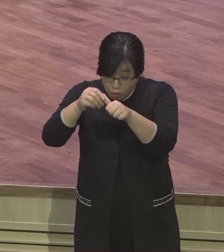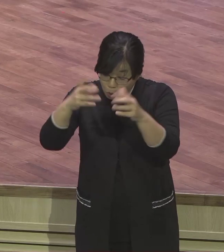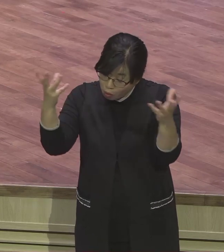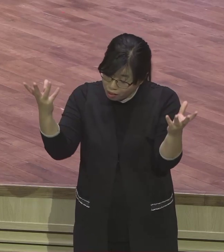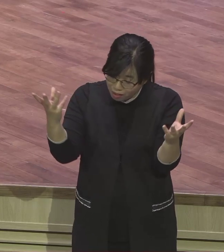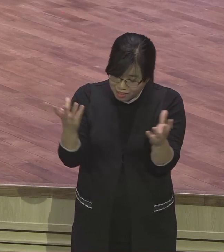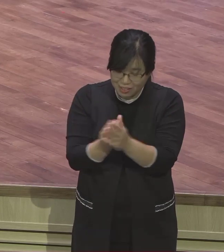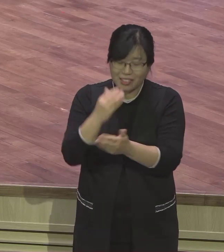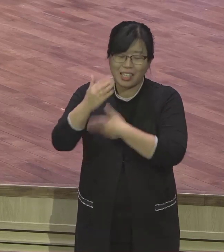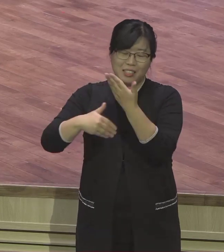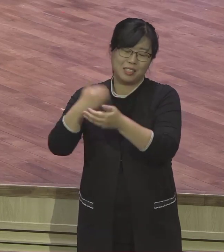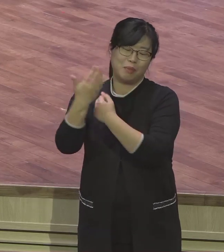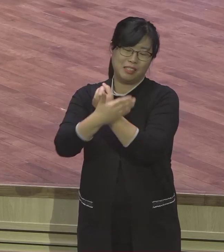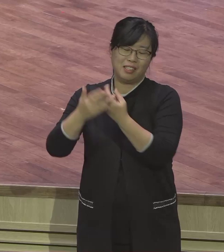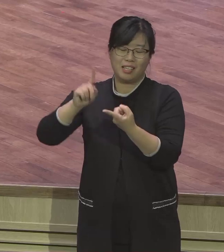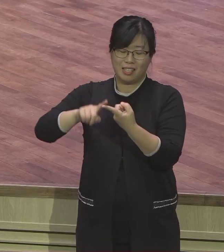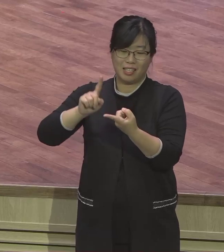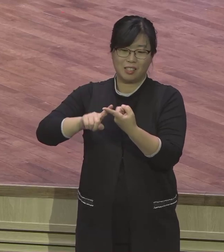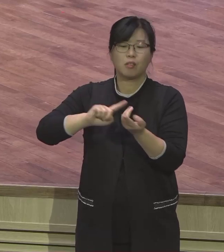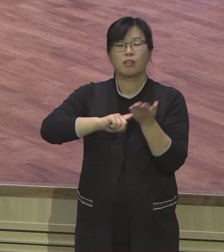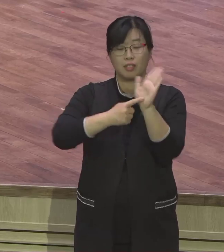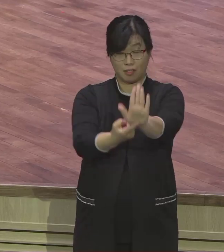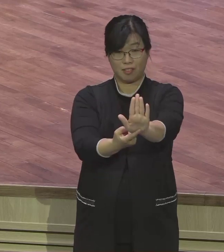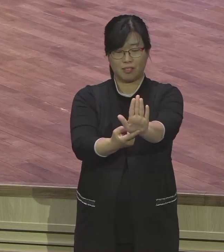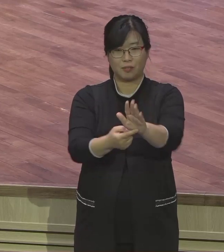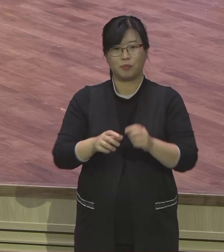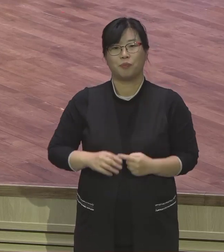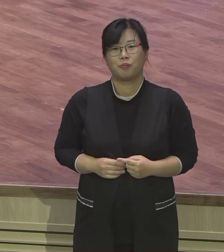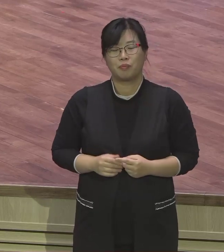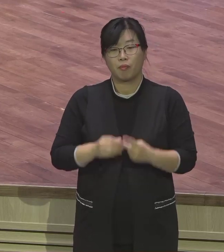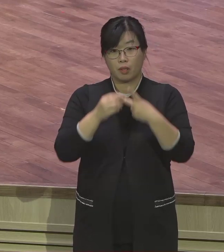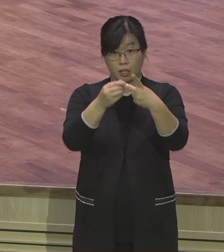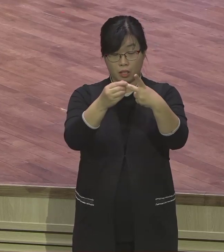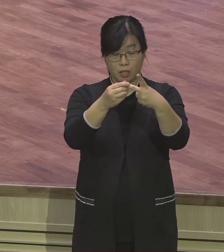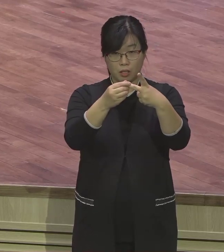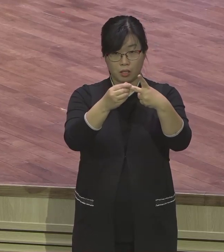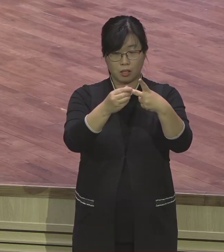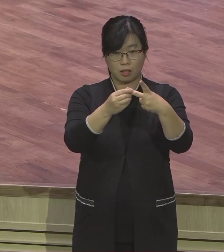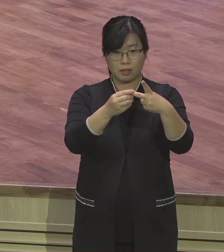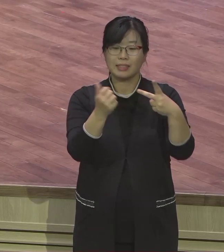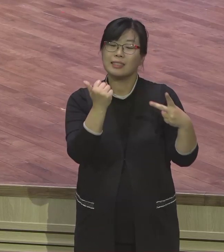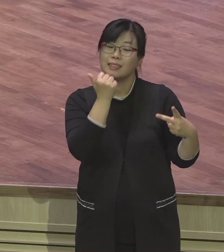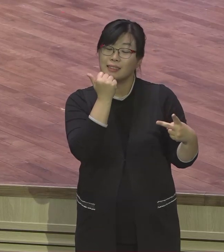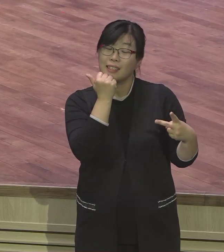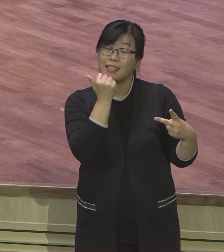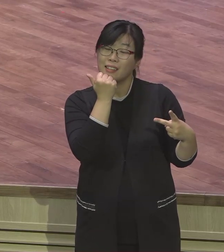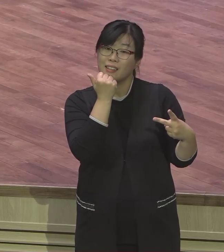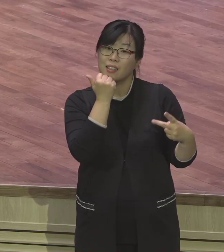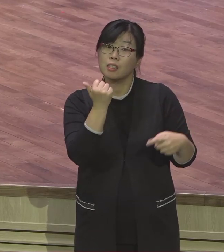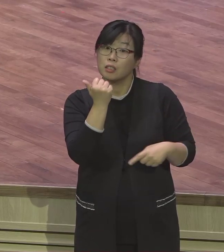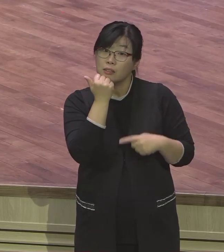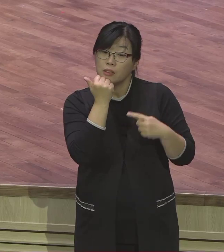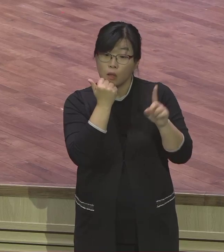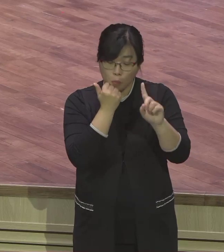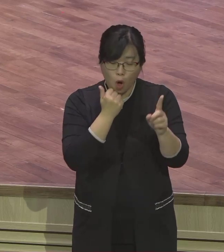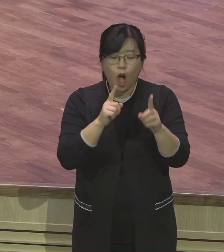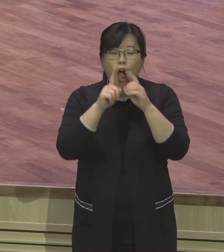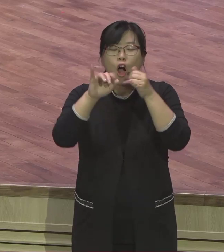뭡니까. 이삭은요. 은약의 중요성을 강조해요. 하나님이 하신 말씀의 중요성. 은약 부자본자의 삶의 특징이